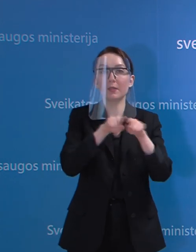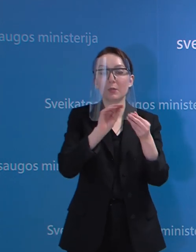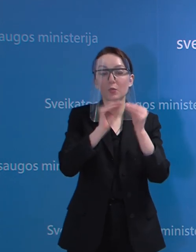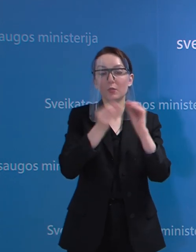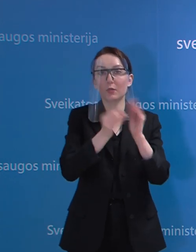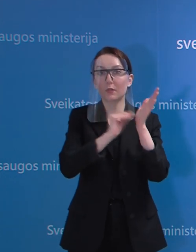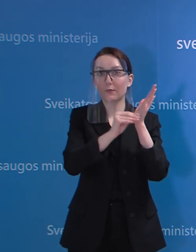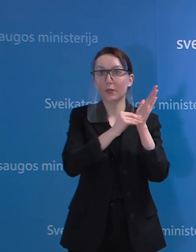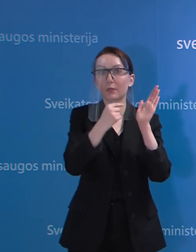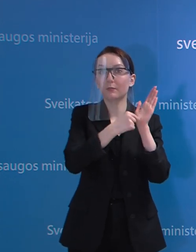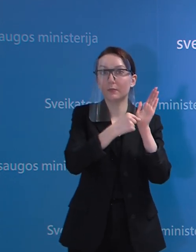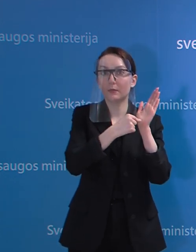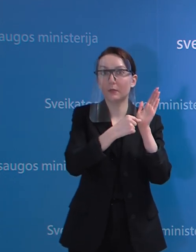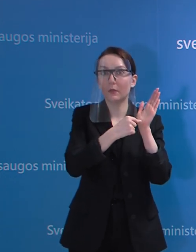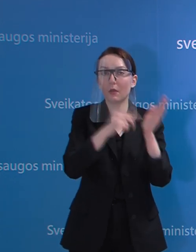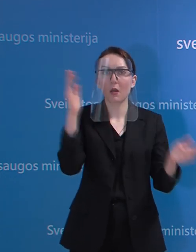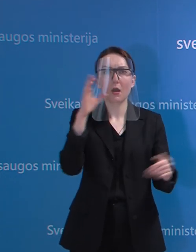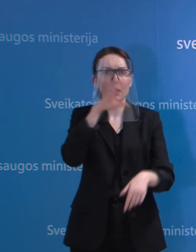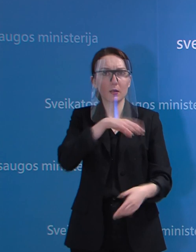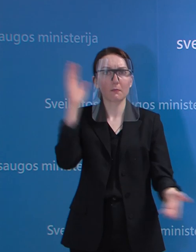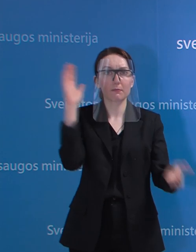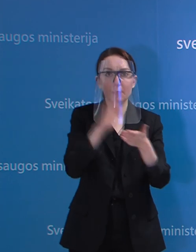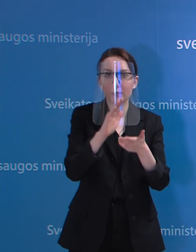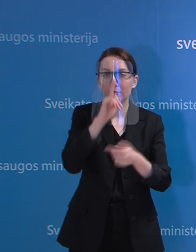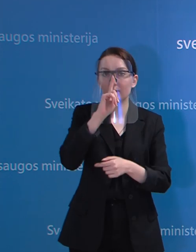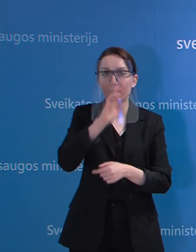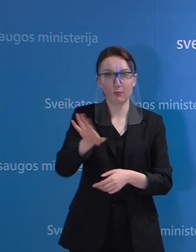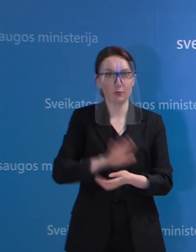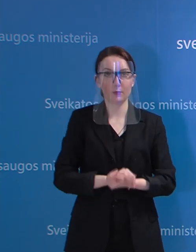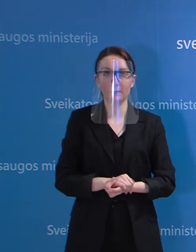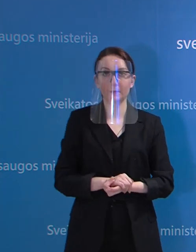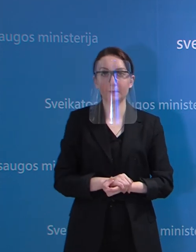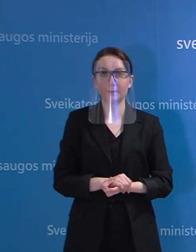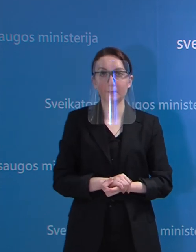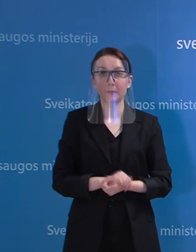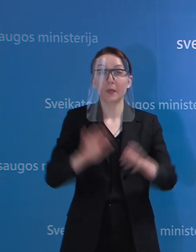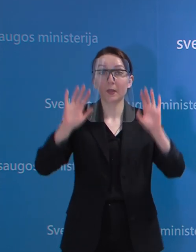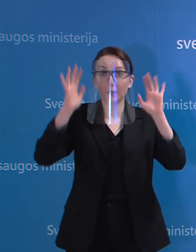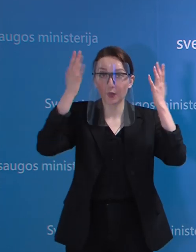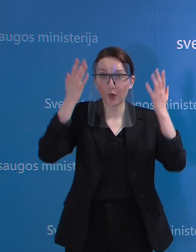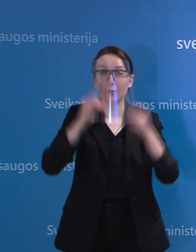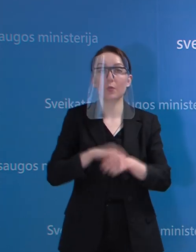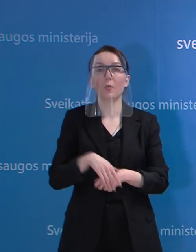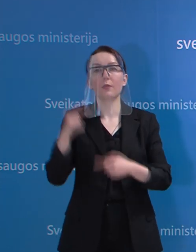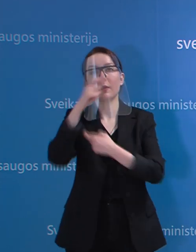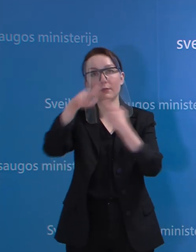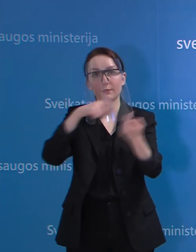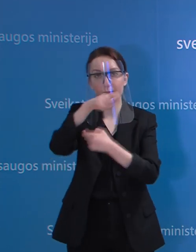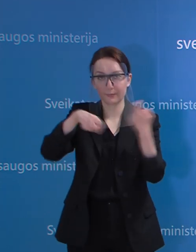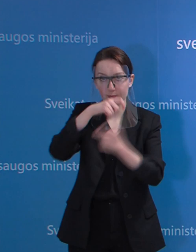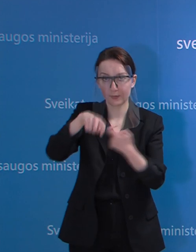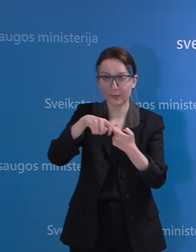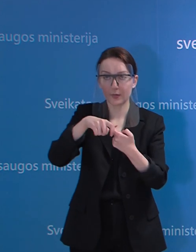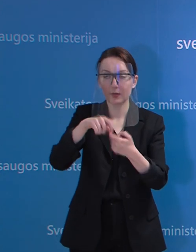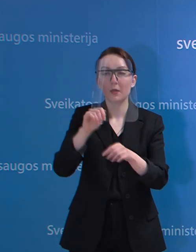sumas ir apie jokius atlyginimų mažinimus negali būti net kalbos. Jeigu tai yra viso labo kalbos, tai prašom